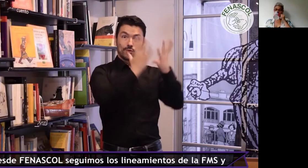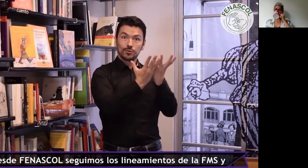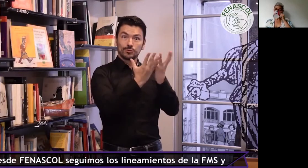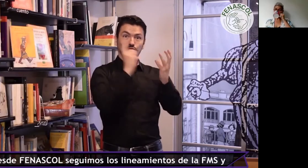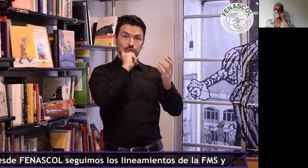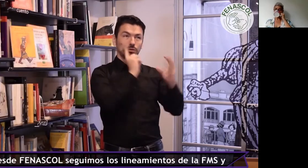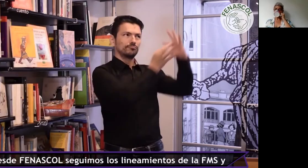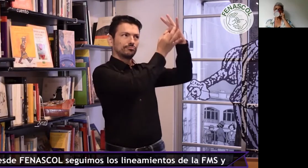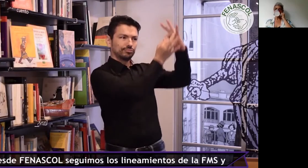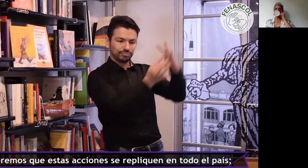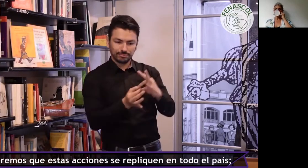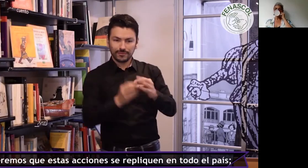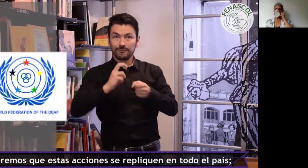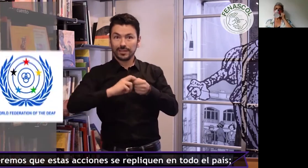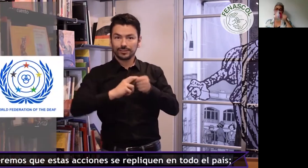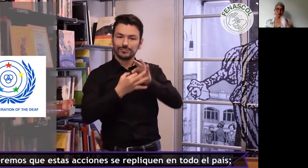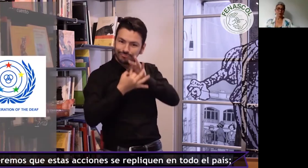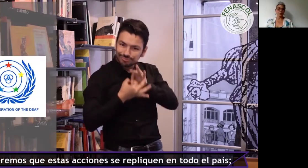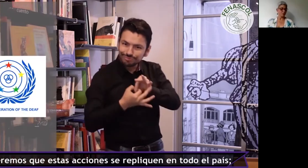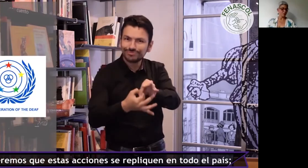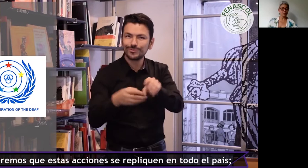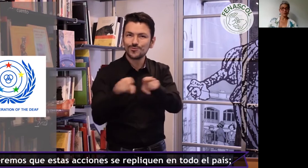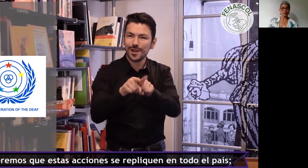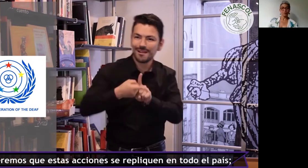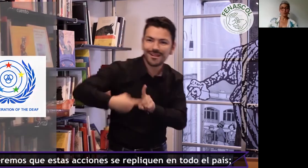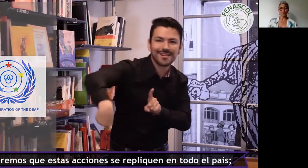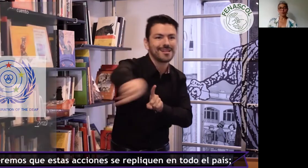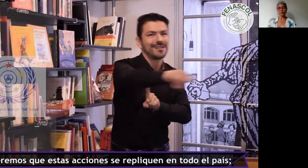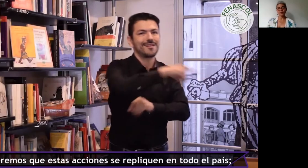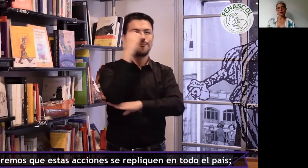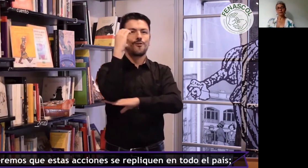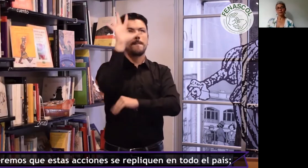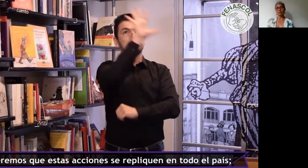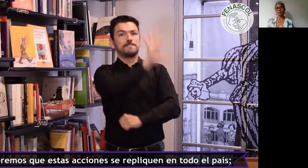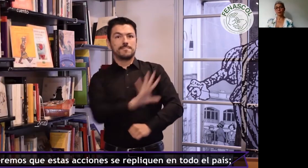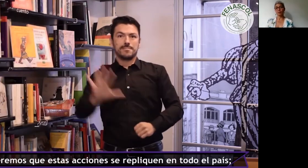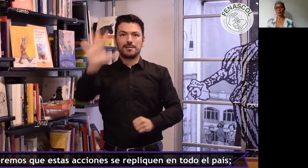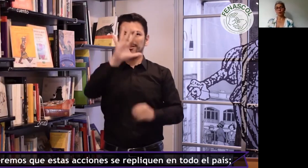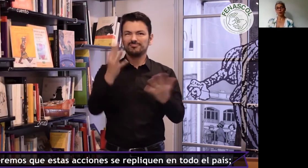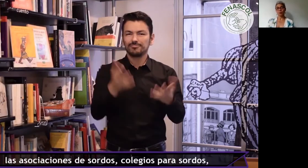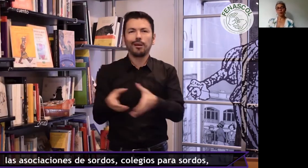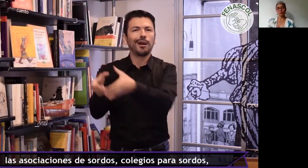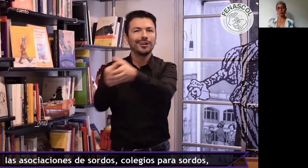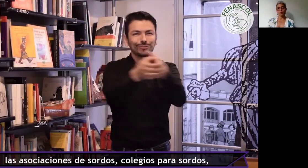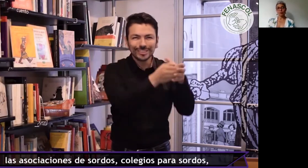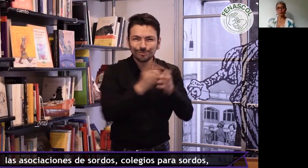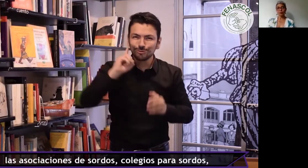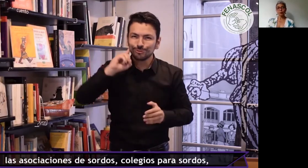la Federación Mundial de Sordos y queremos que estas acciones se repliquen en todo el país las asociaciones de sordos